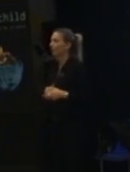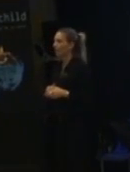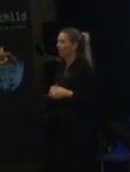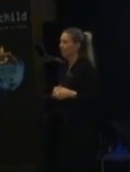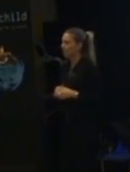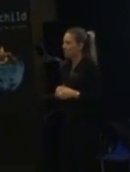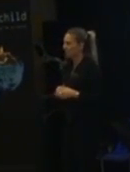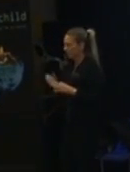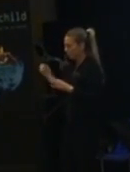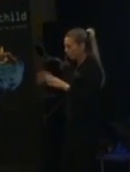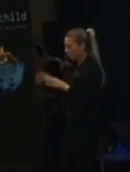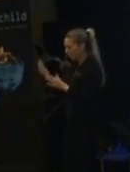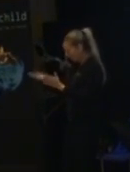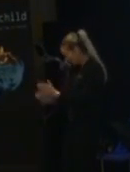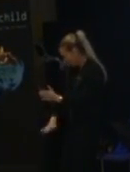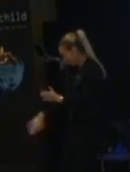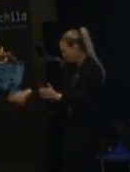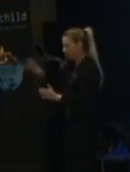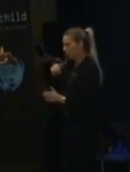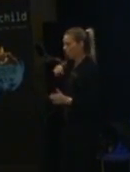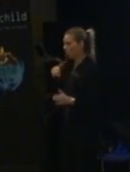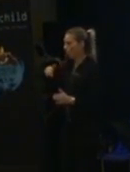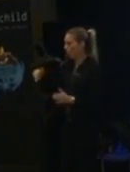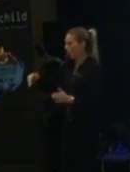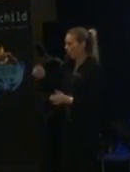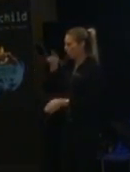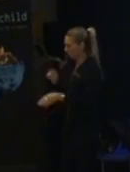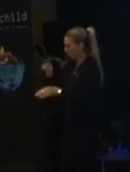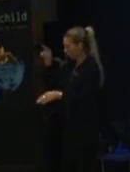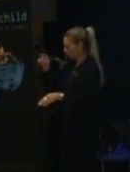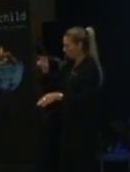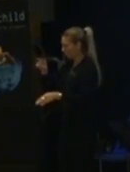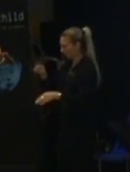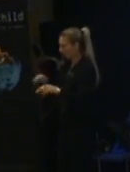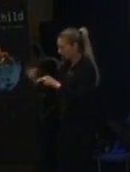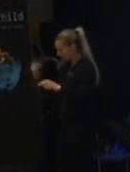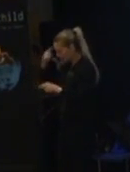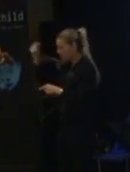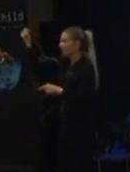Sopor i diket när man är ute och går. Det är helt plötsligt så är det den här nästa uppfinningen.